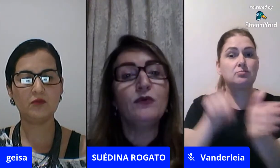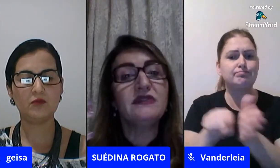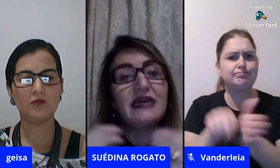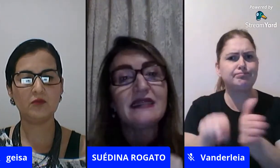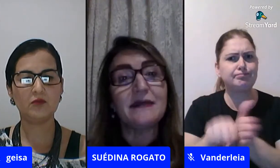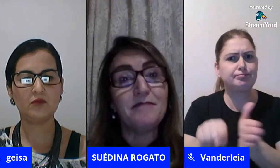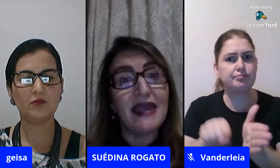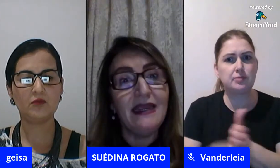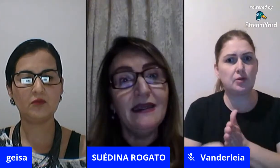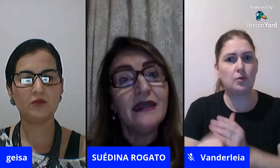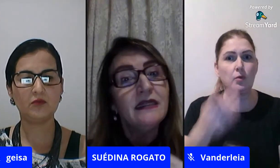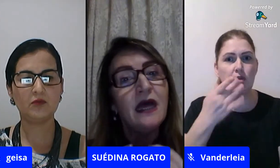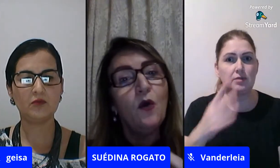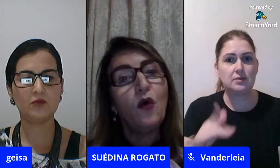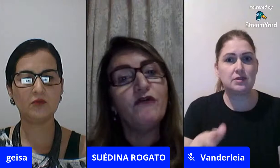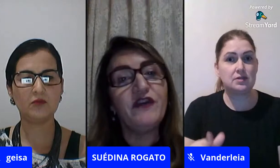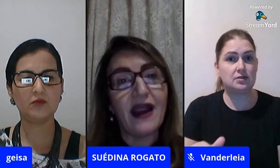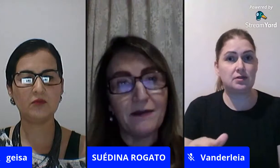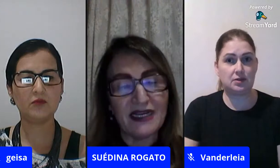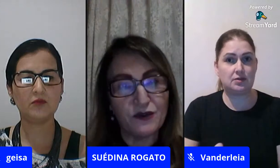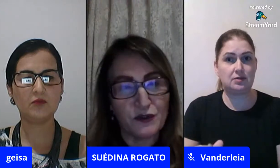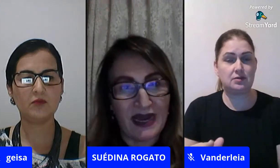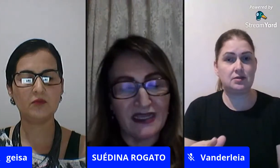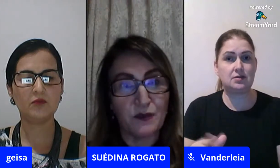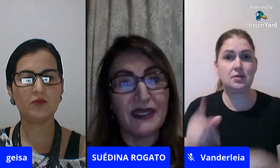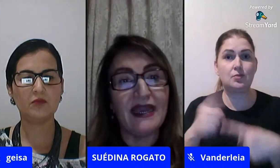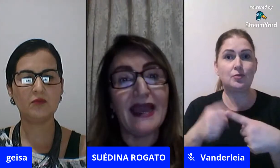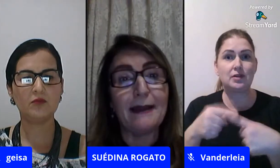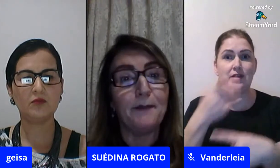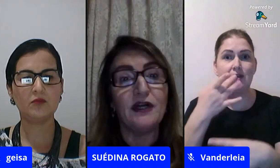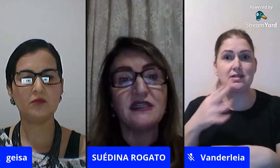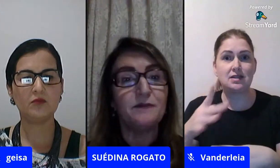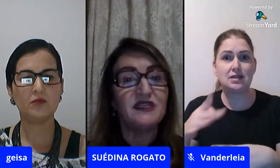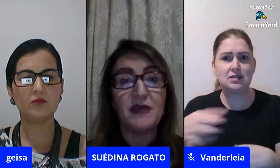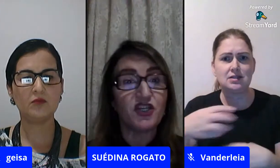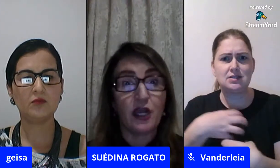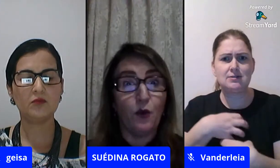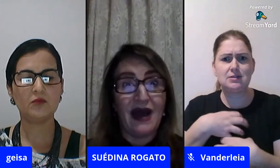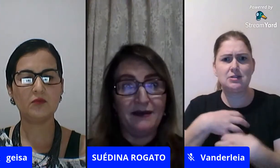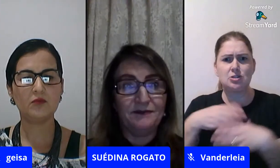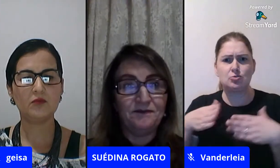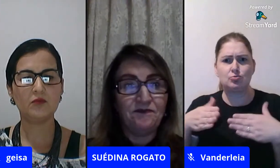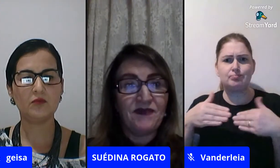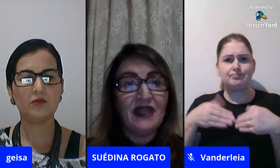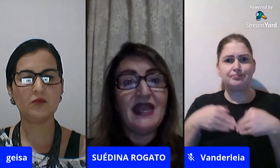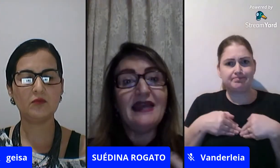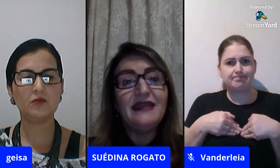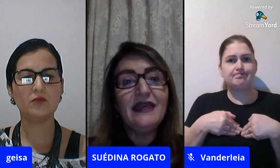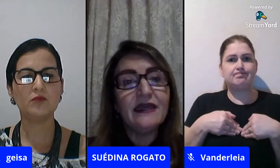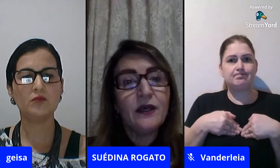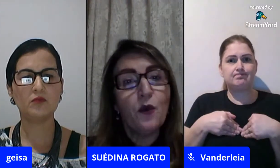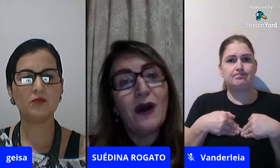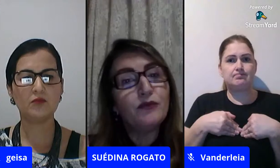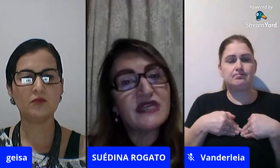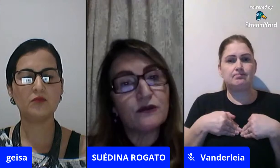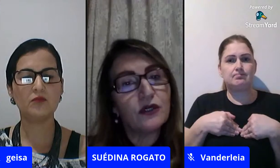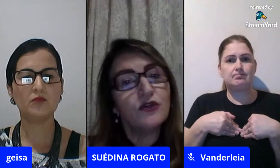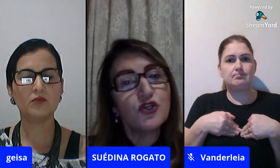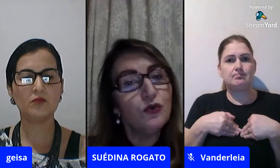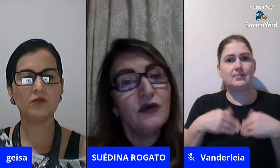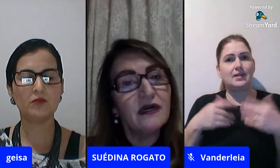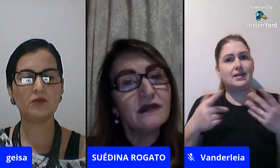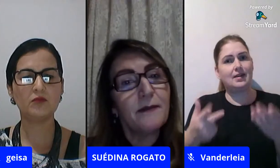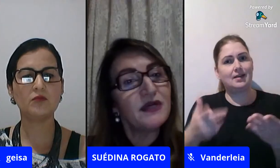a ponto dela também não confiar mais nos pais porque ela pode simplesmente recuar e aí o